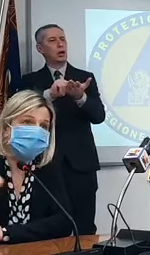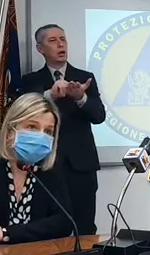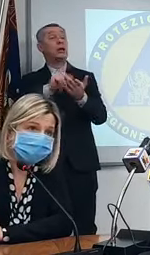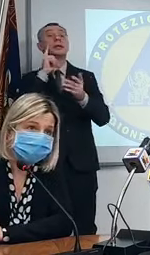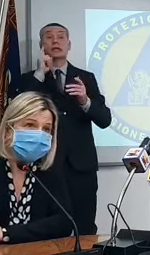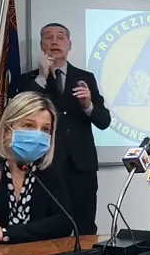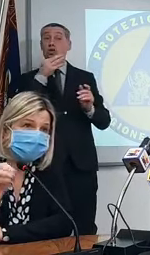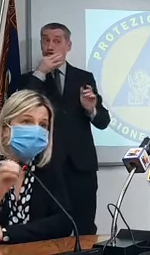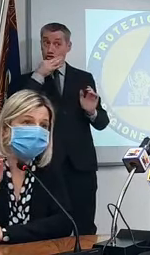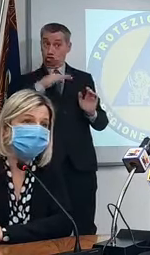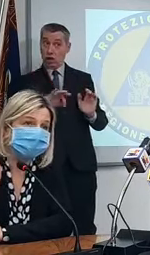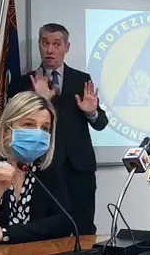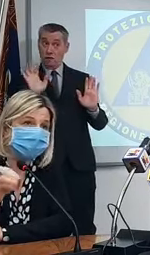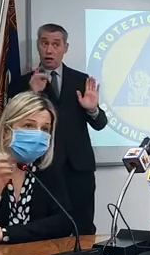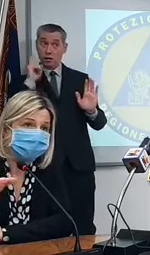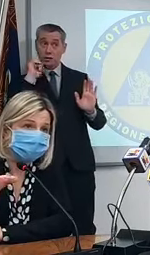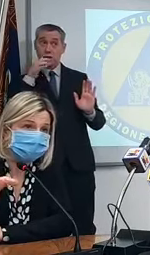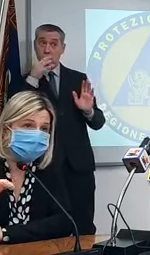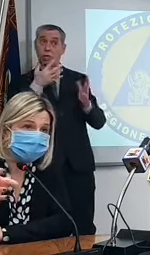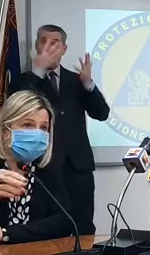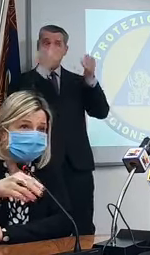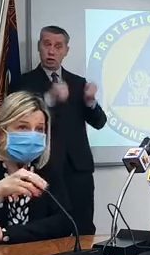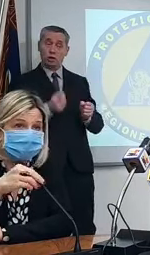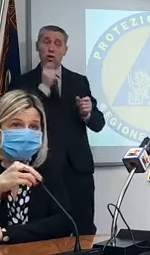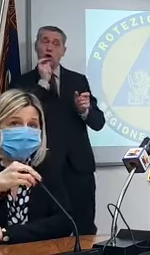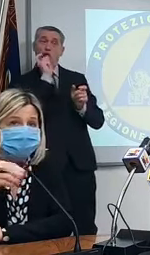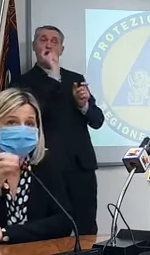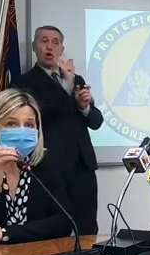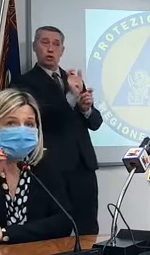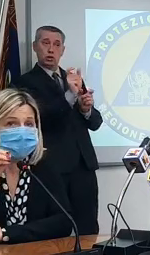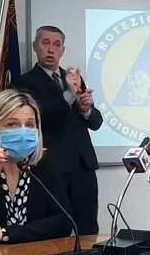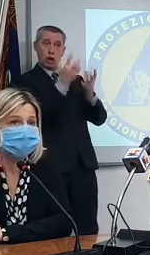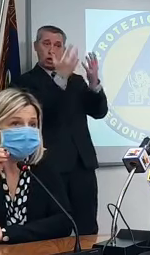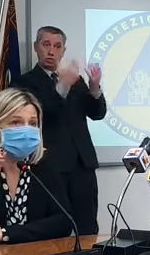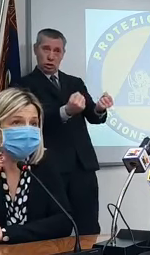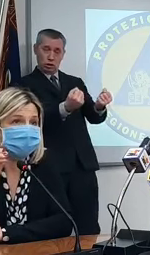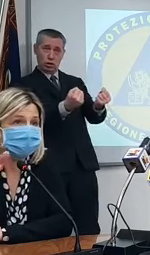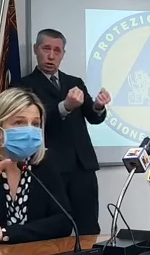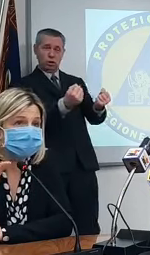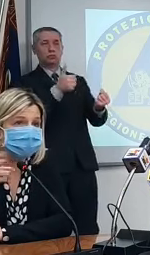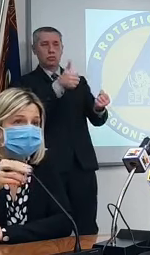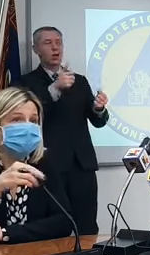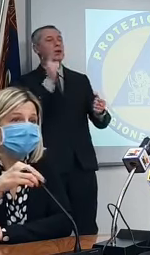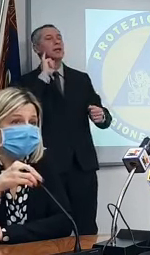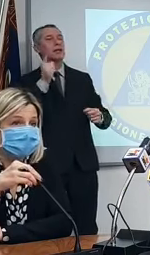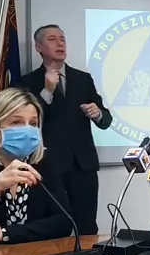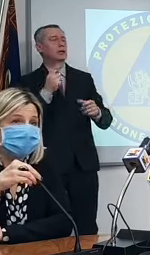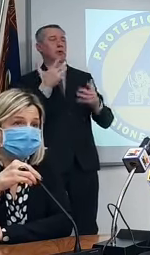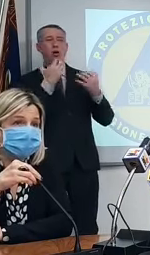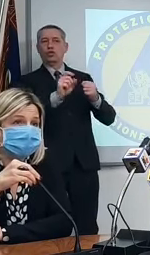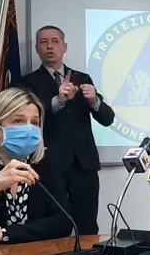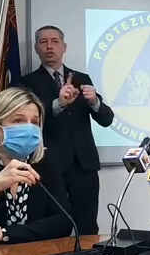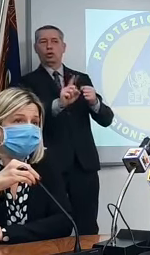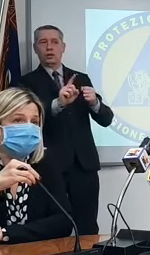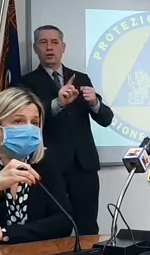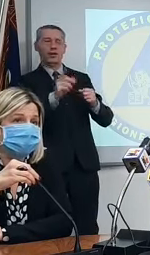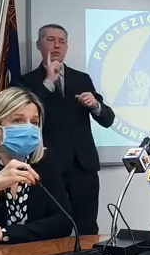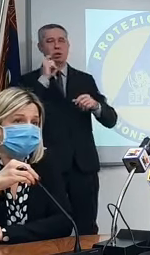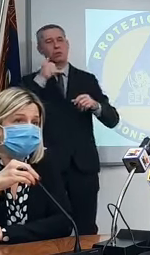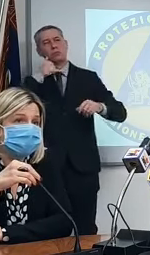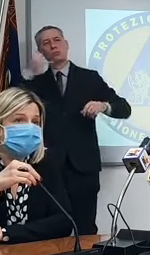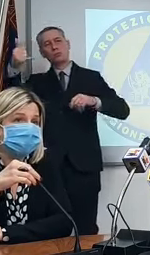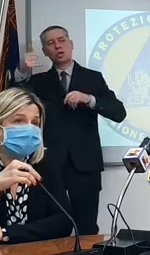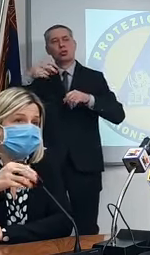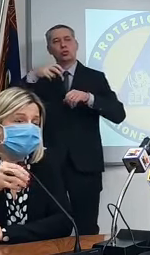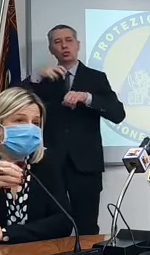si riescono a prenotare nel senso se viene accettato il loro codice ma se invece non rientra tra la categoria dei fragili di chiamare il medico di